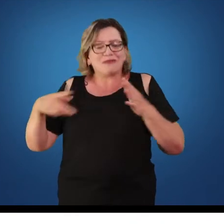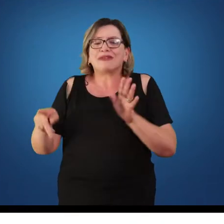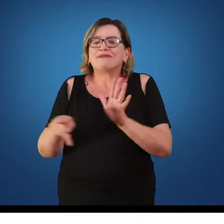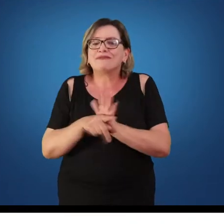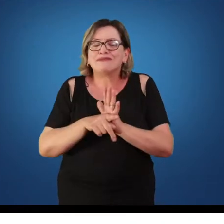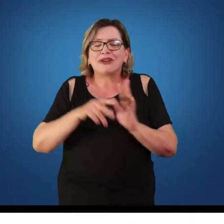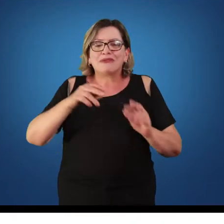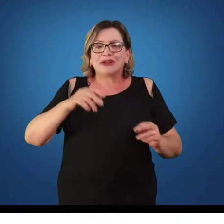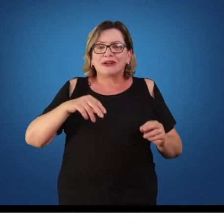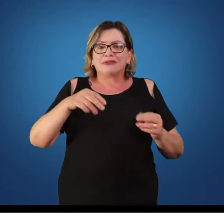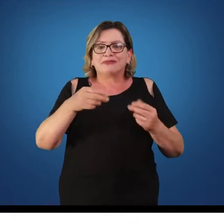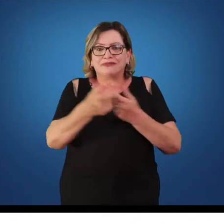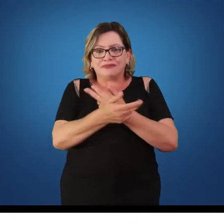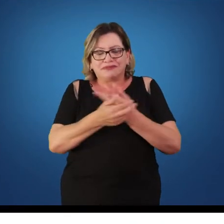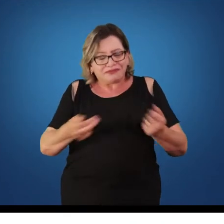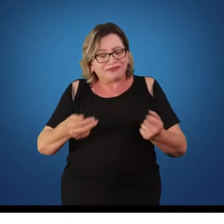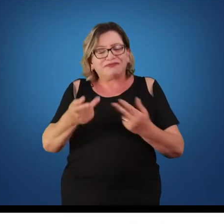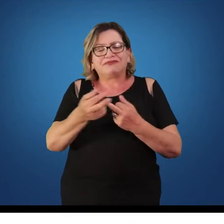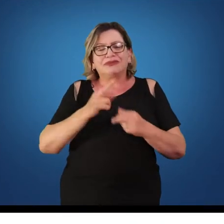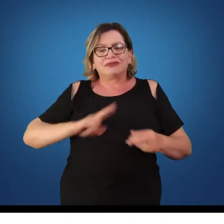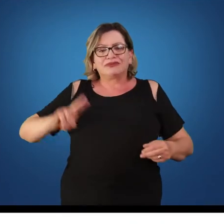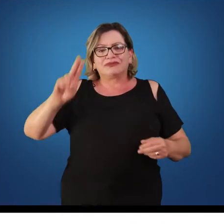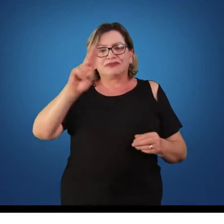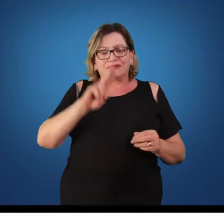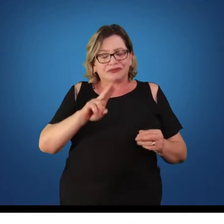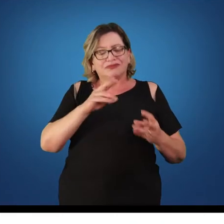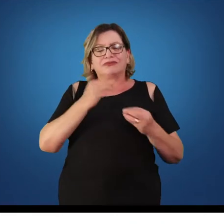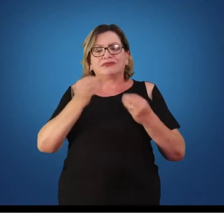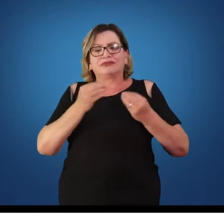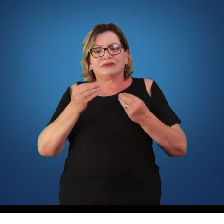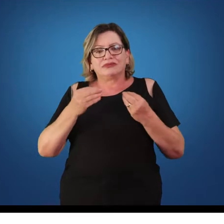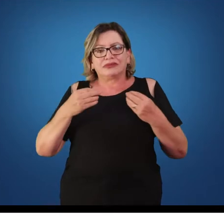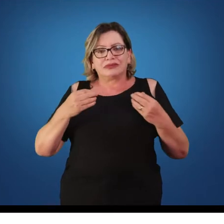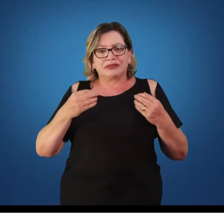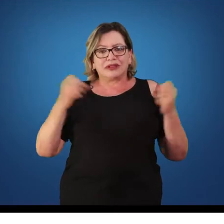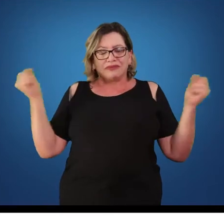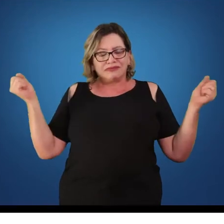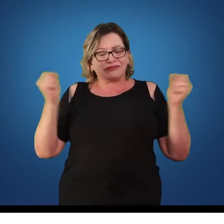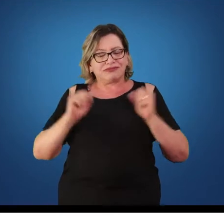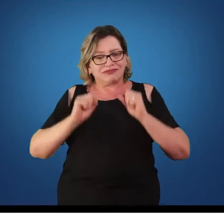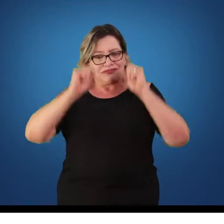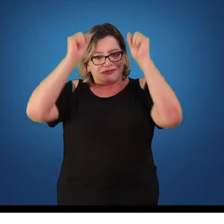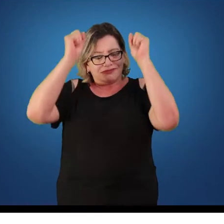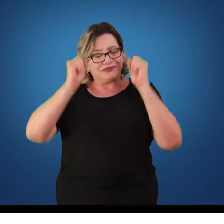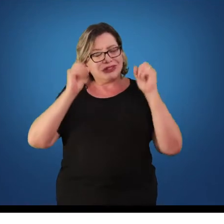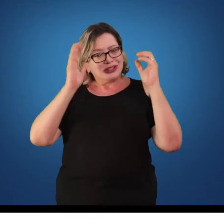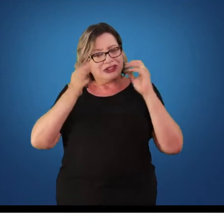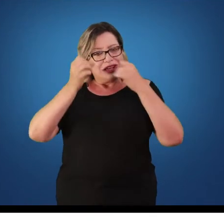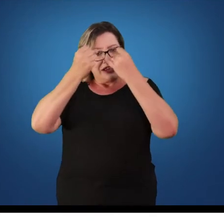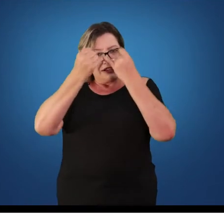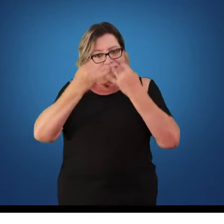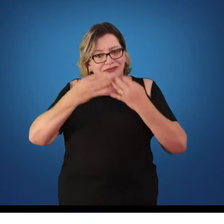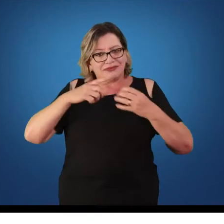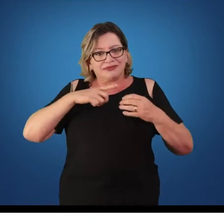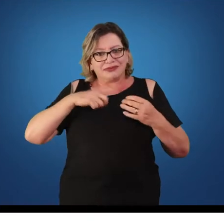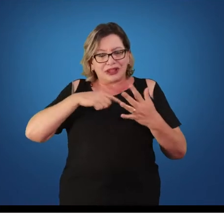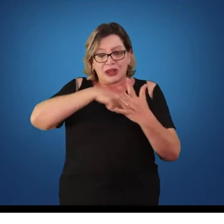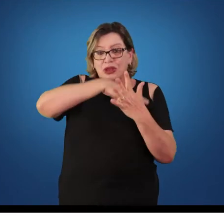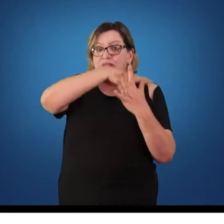nós possamos se exercitar. A ginástica, então, como eu estava falando anteriormente, ela tem os campos, quais são os